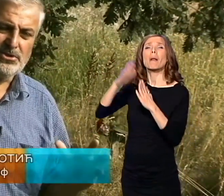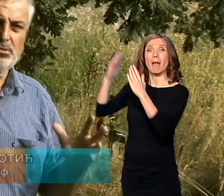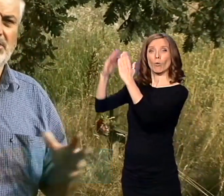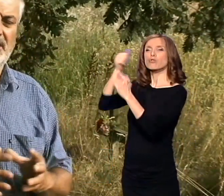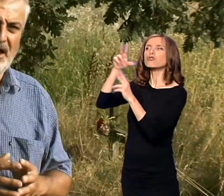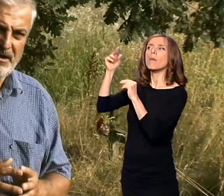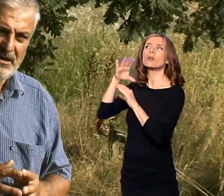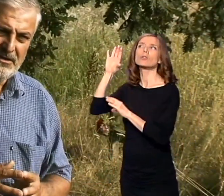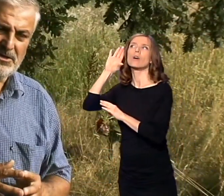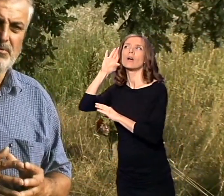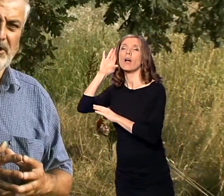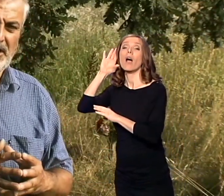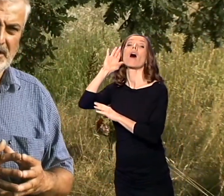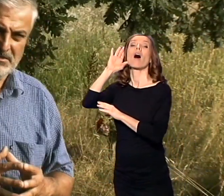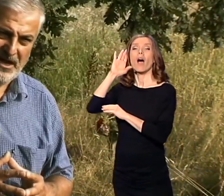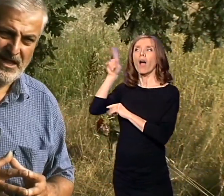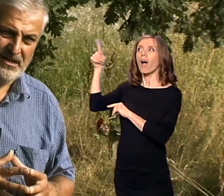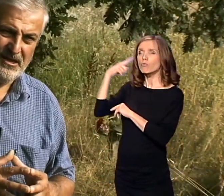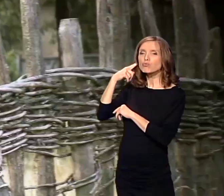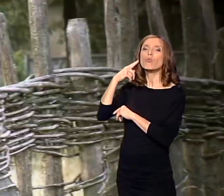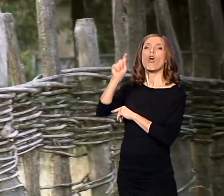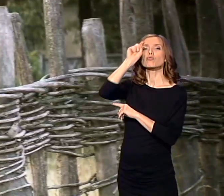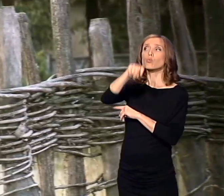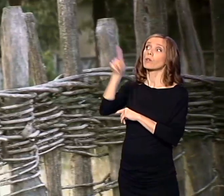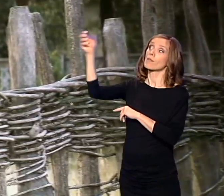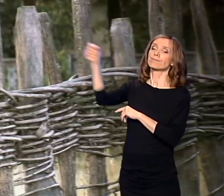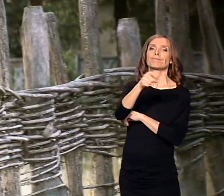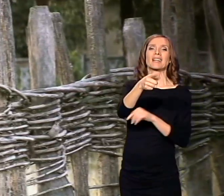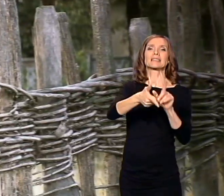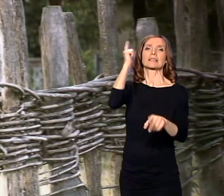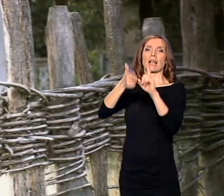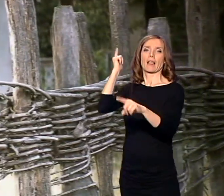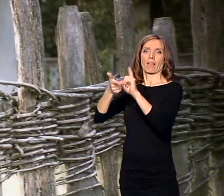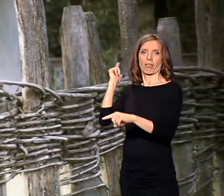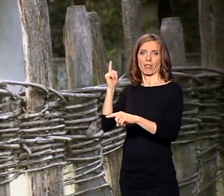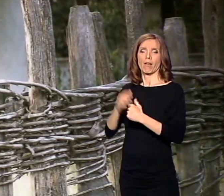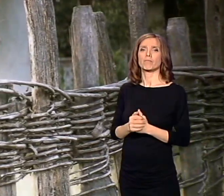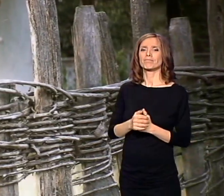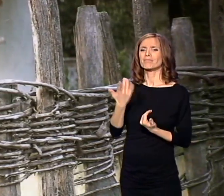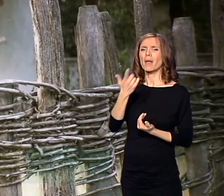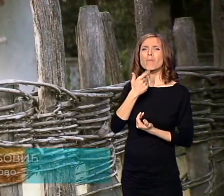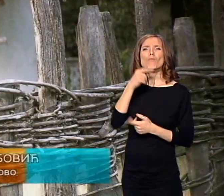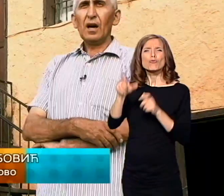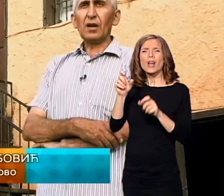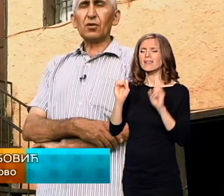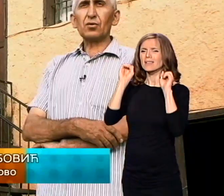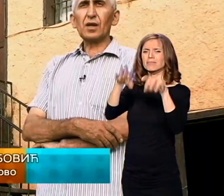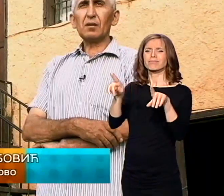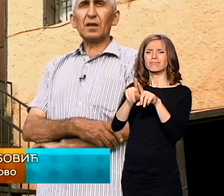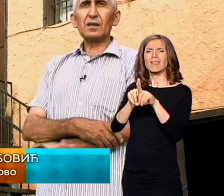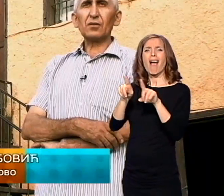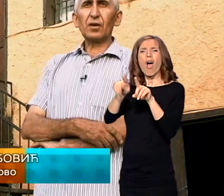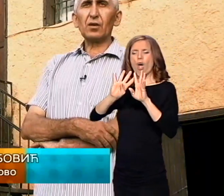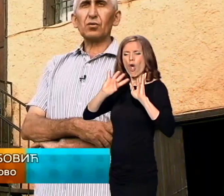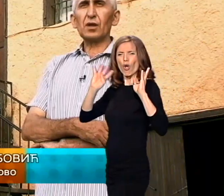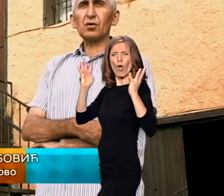i sutra dan izvodili na streljanje. Moškarci su zatvarali u koševe, državne koševe, a dok su